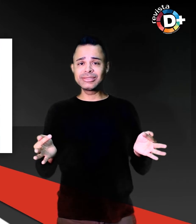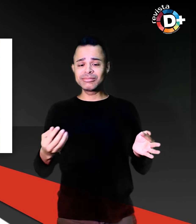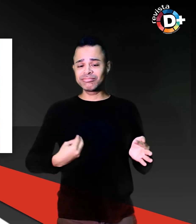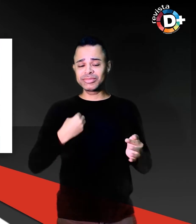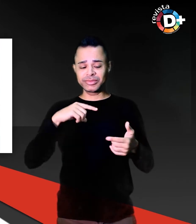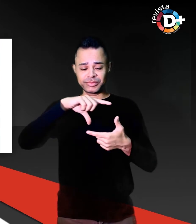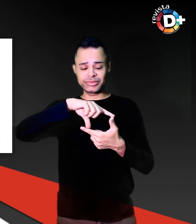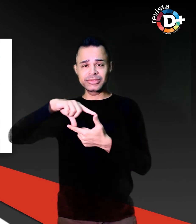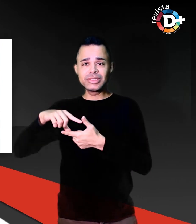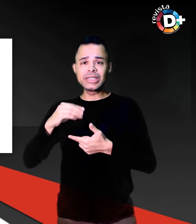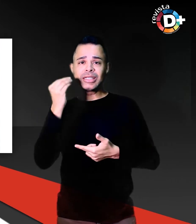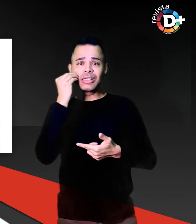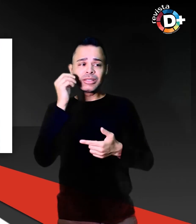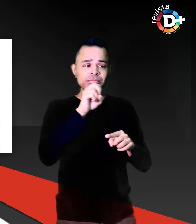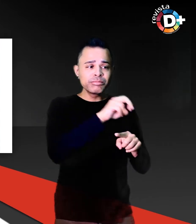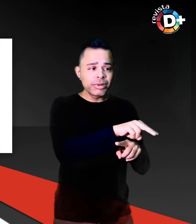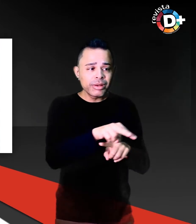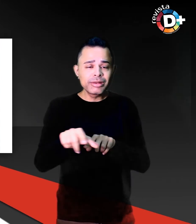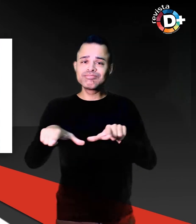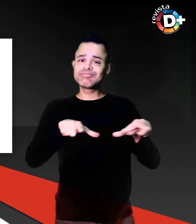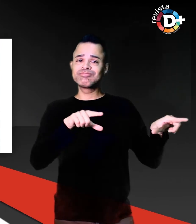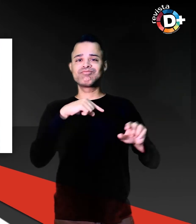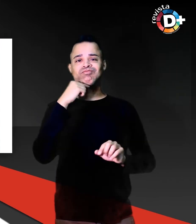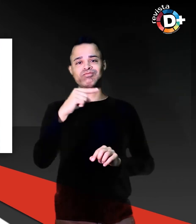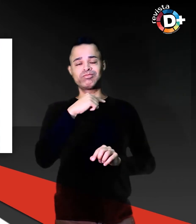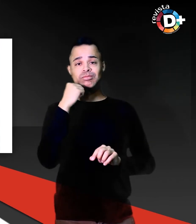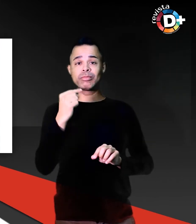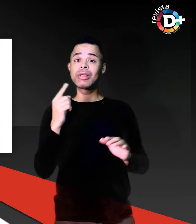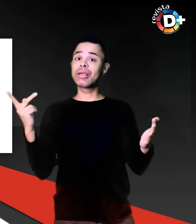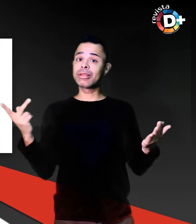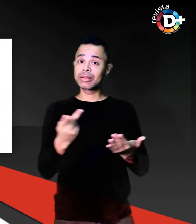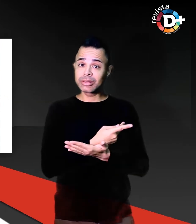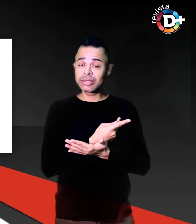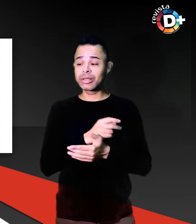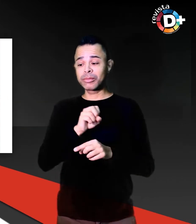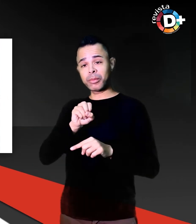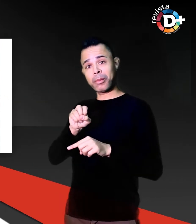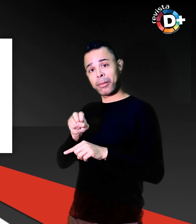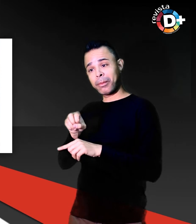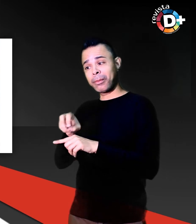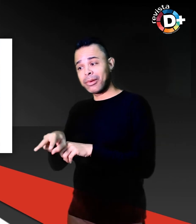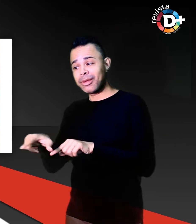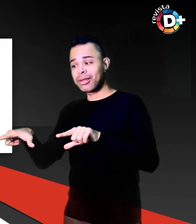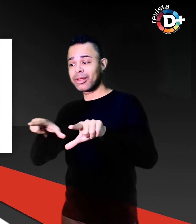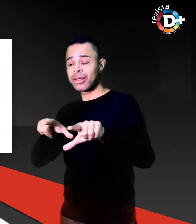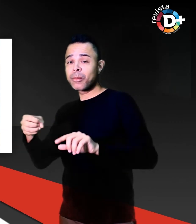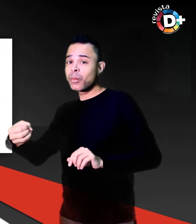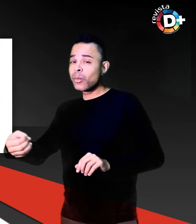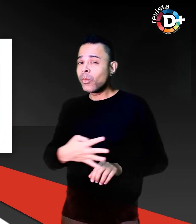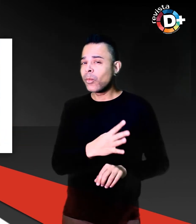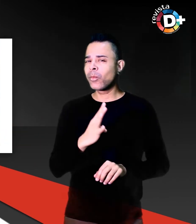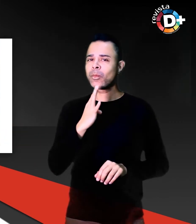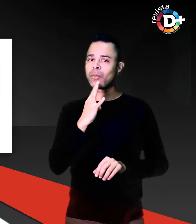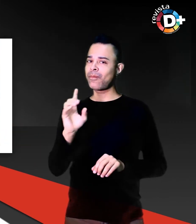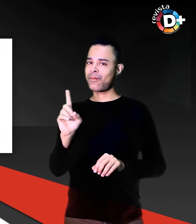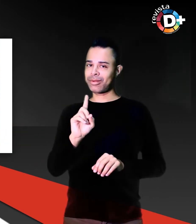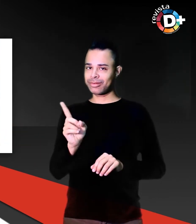a jovem é contratada para um novo emprego, sem saber que esse seria o maior desafio de sua vida.